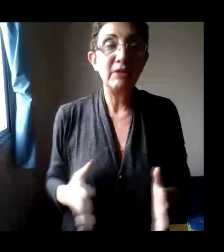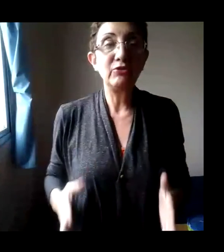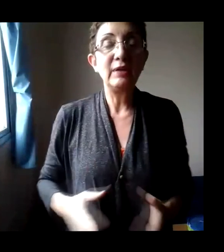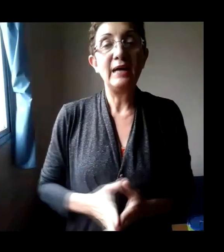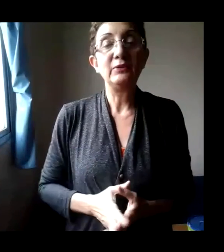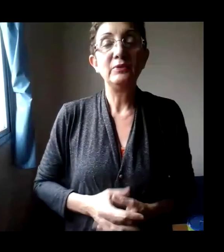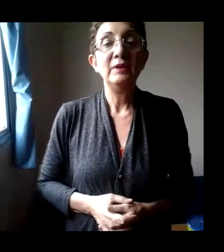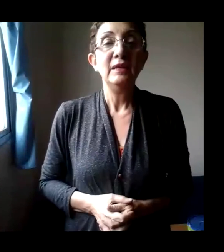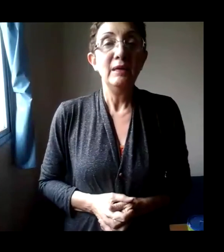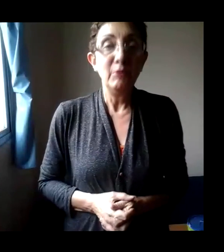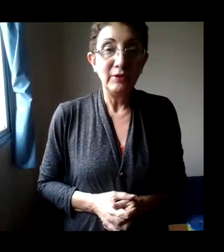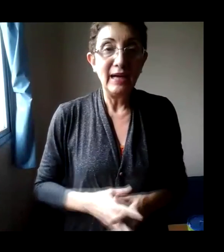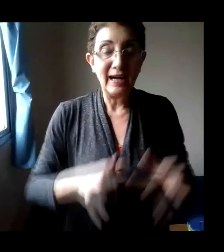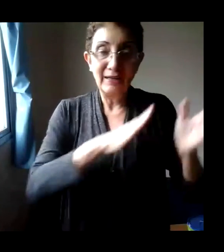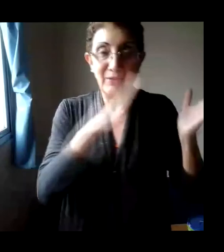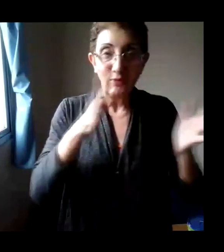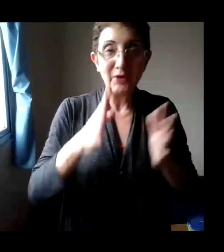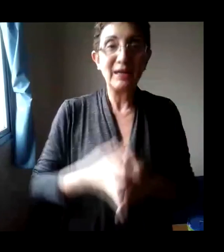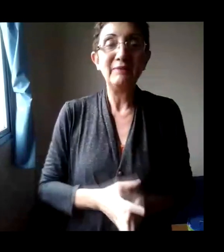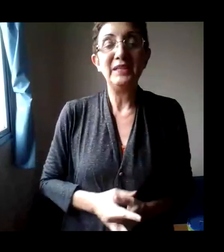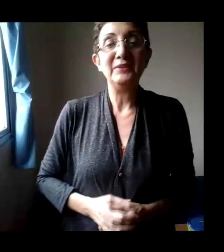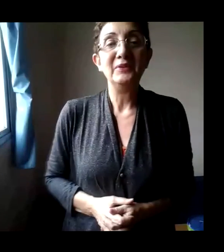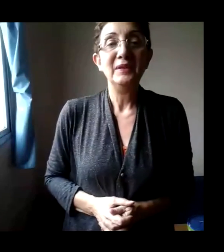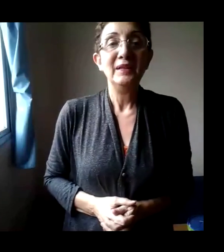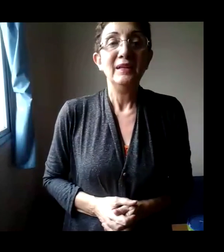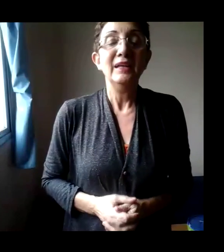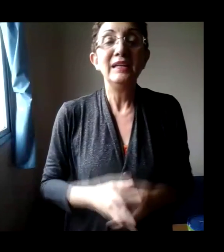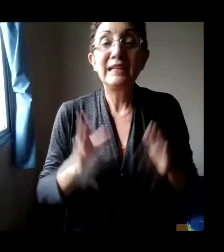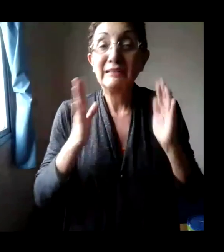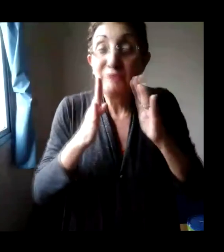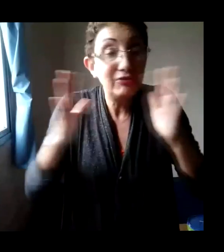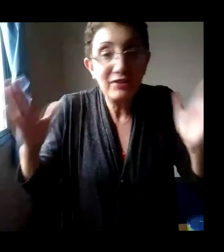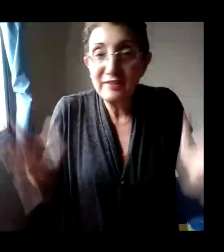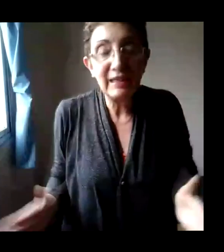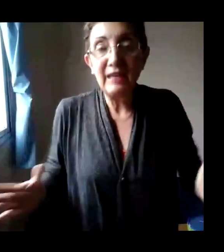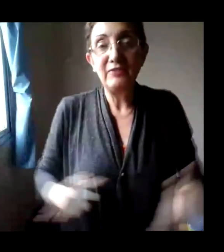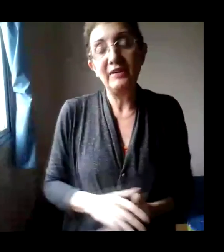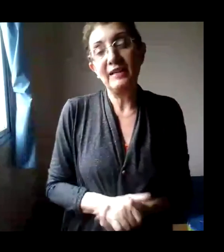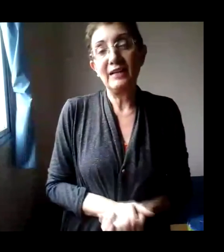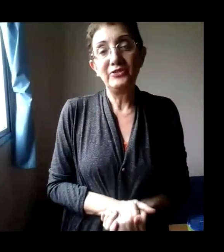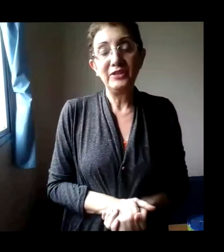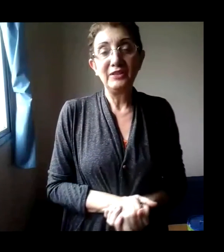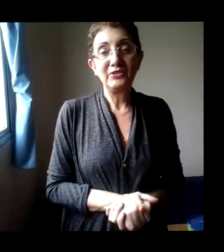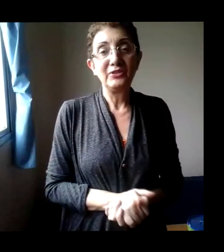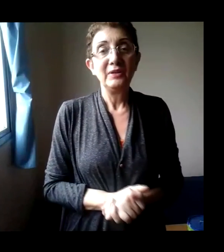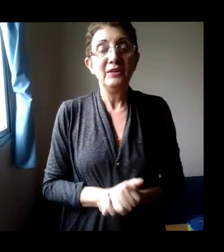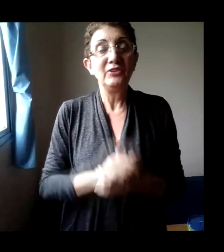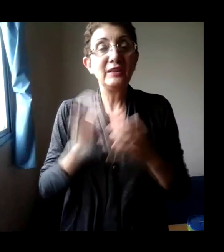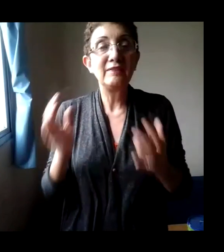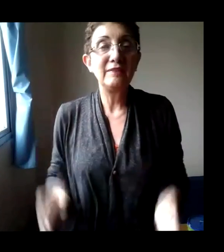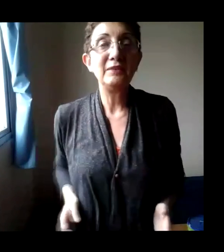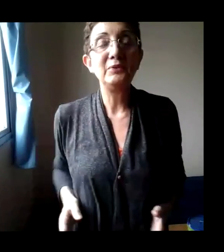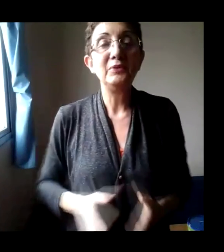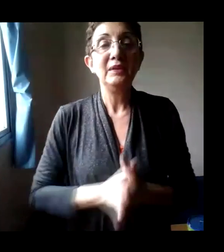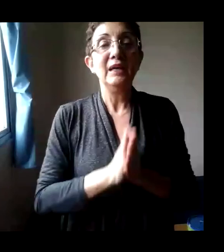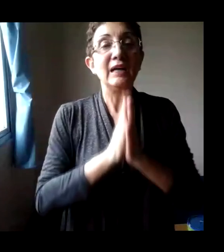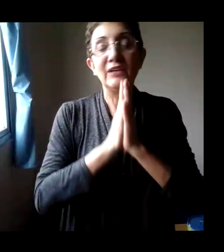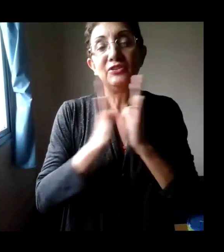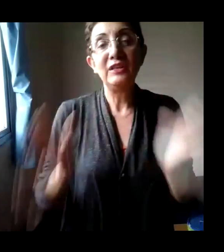me ajudado a mudar o meu caminho. Me viciei em fazer caixinhas de tecido, caixinha